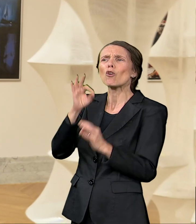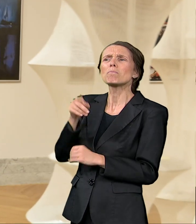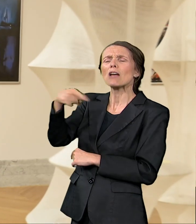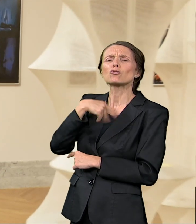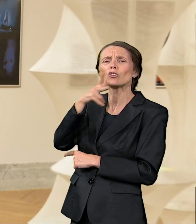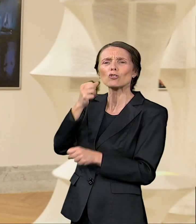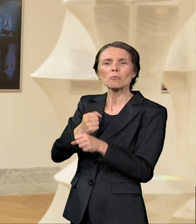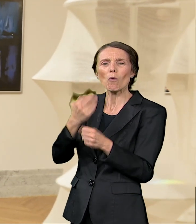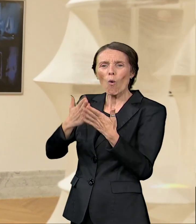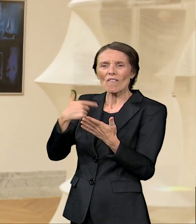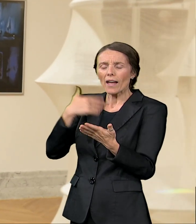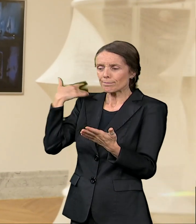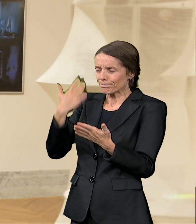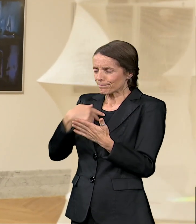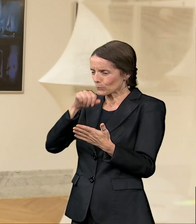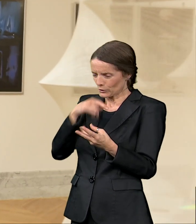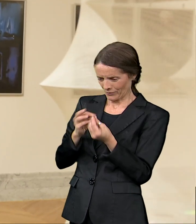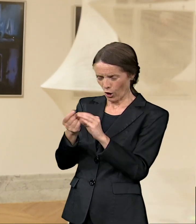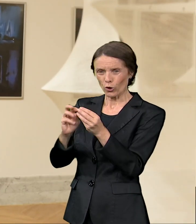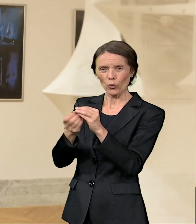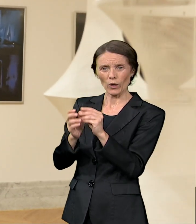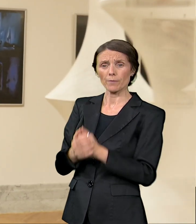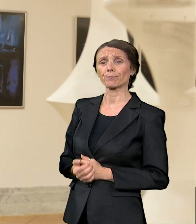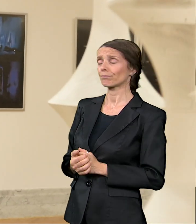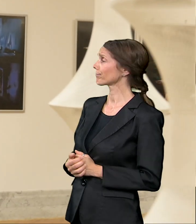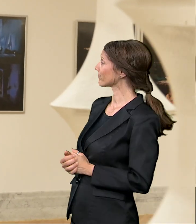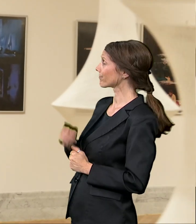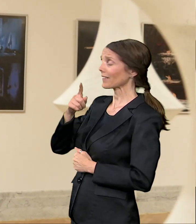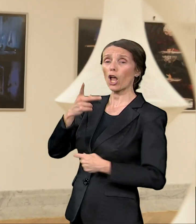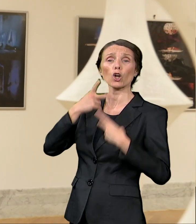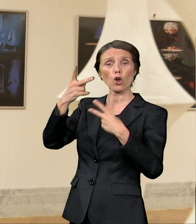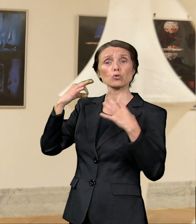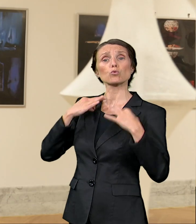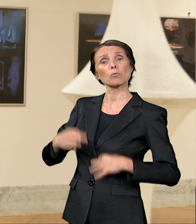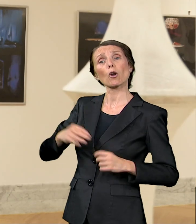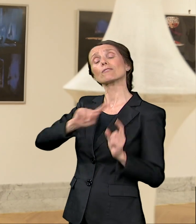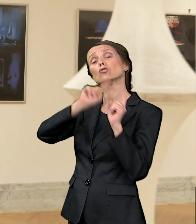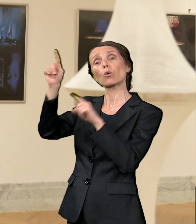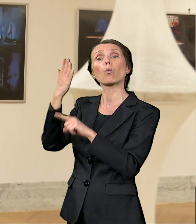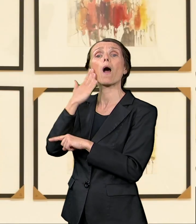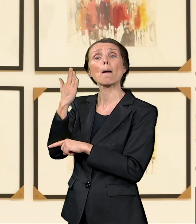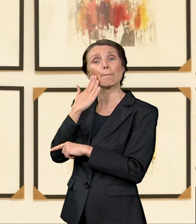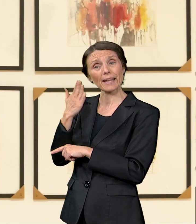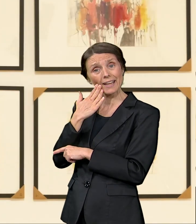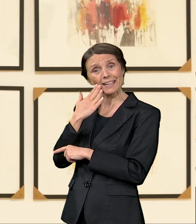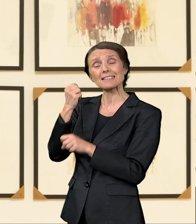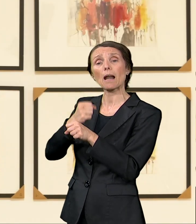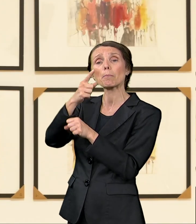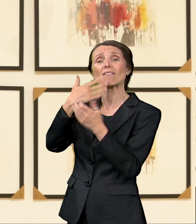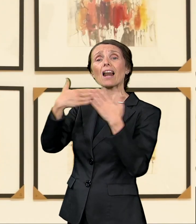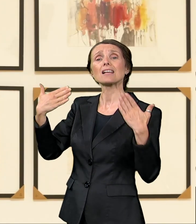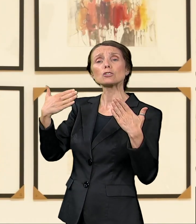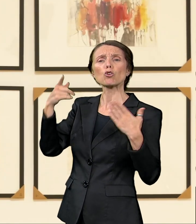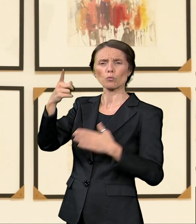Kao gostajući profesor sarađuje na Univerzitetu umetnosti u Americi i realizuje izložbu magija-scenskog kostima u Vašingtonu